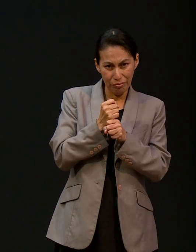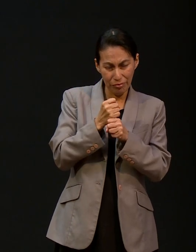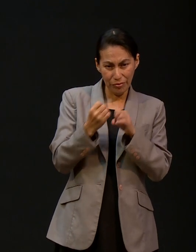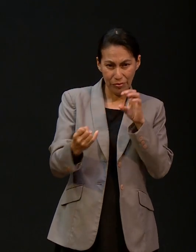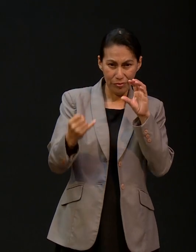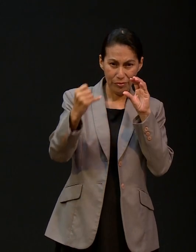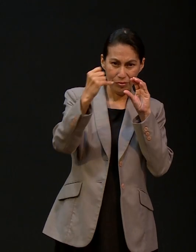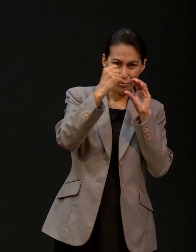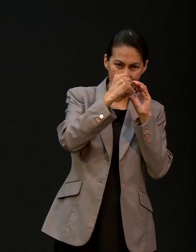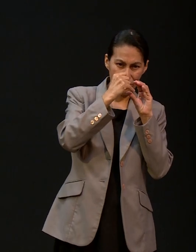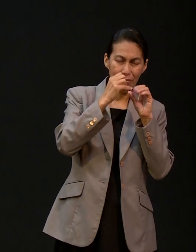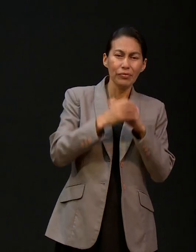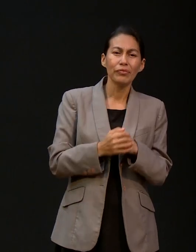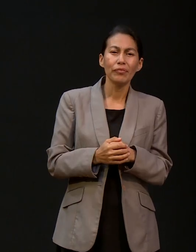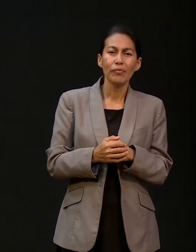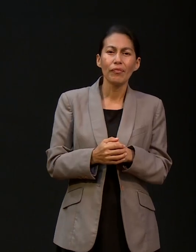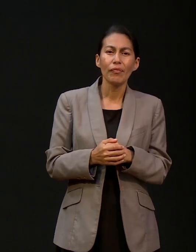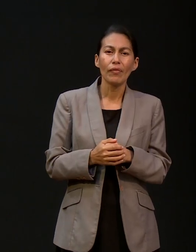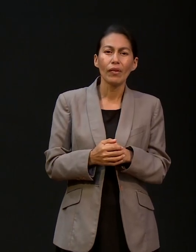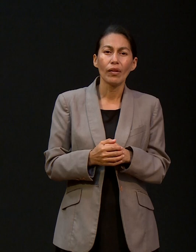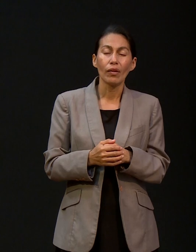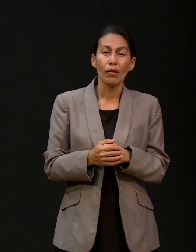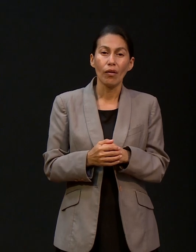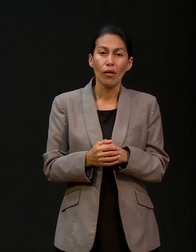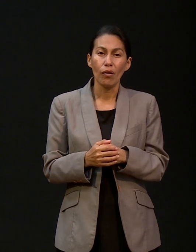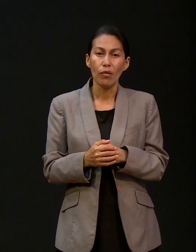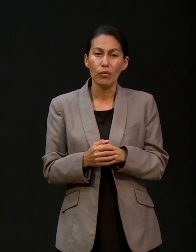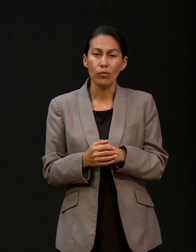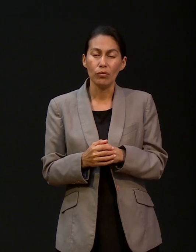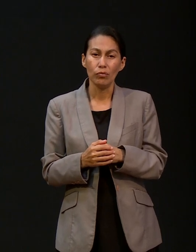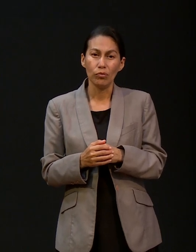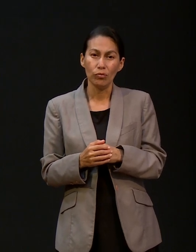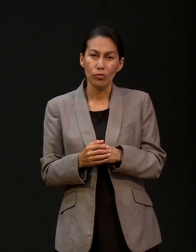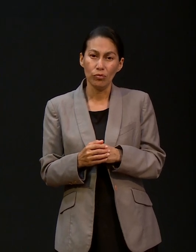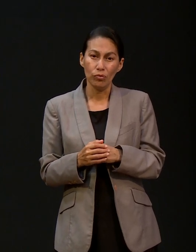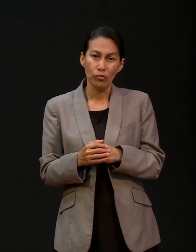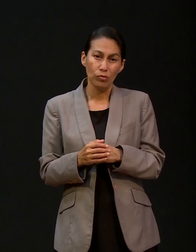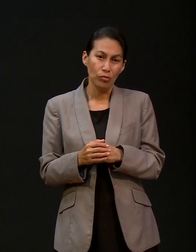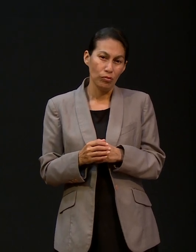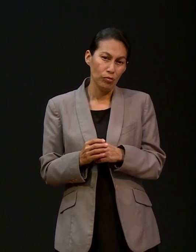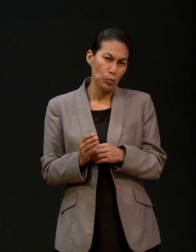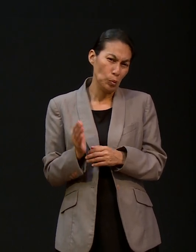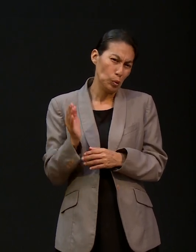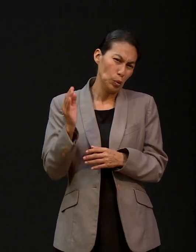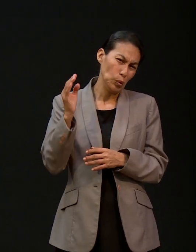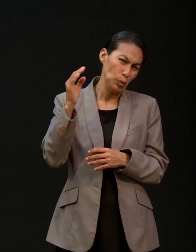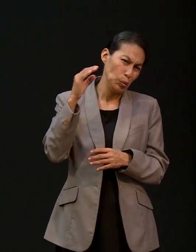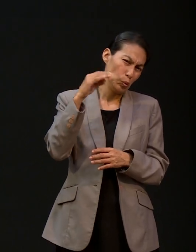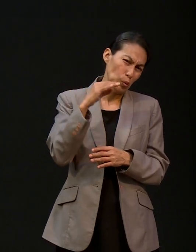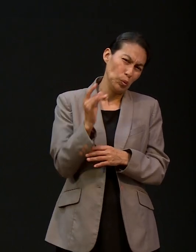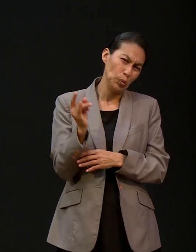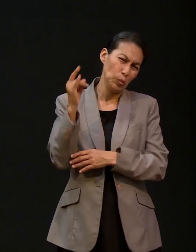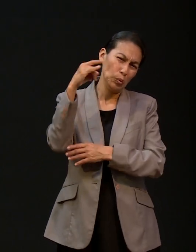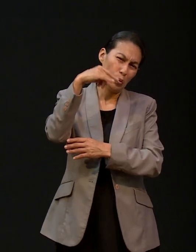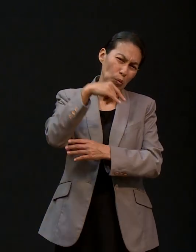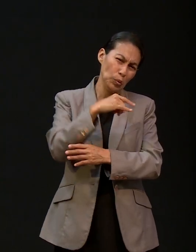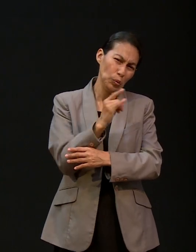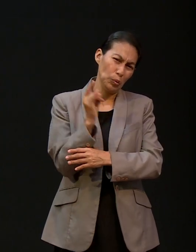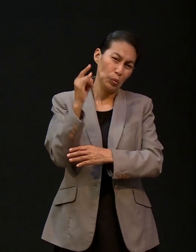llega el pez aquel Jonás pues terco de la vida que andaba queriendo huir de